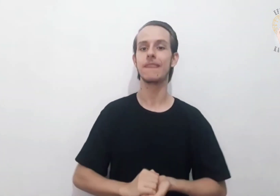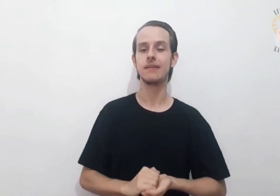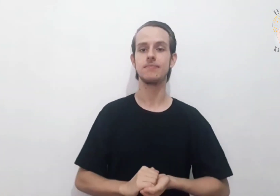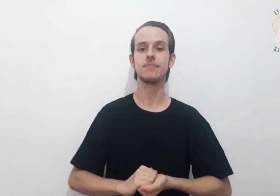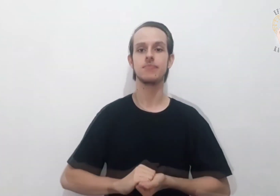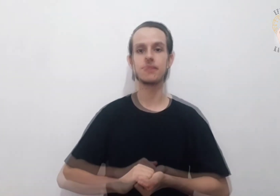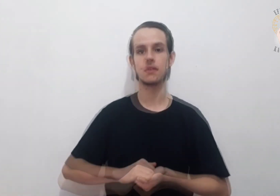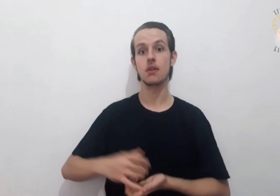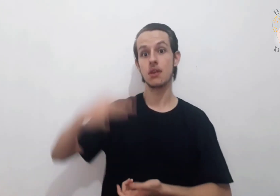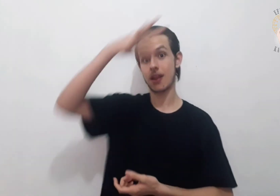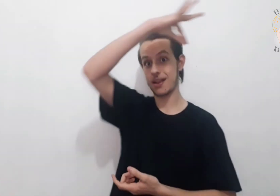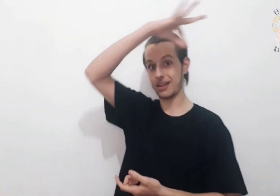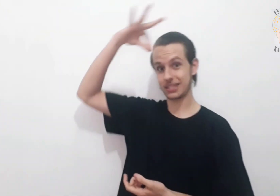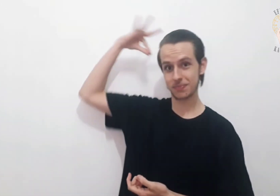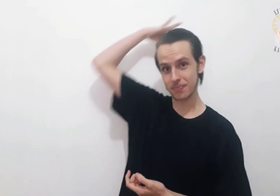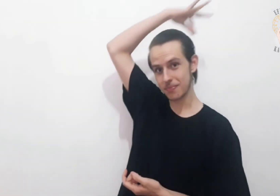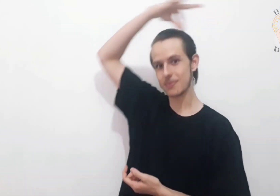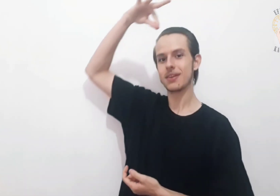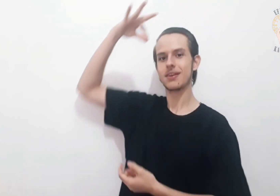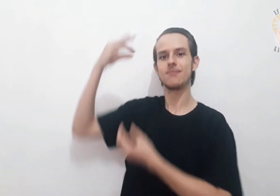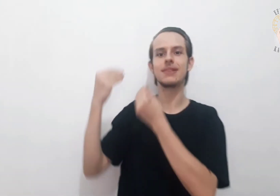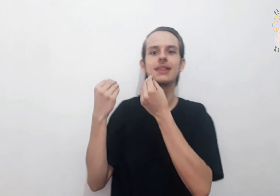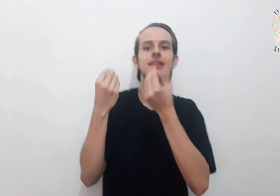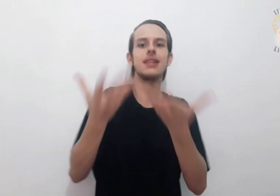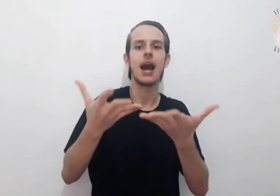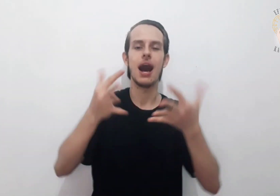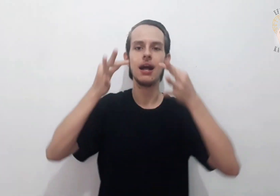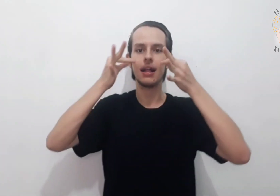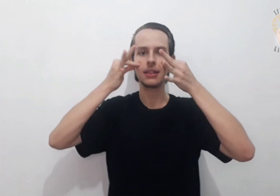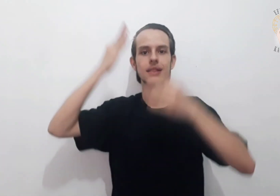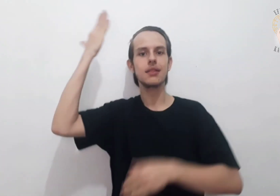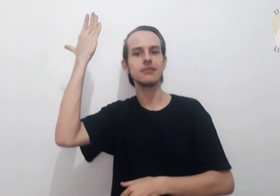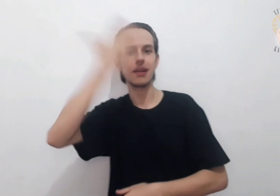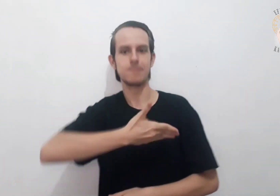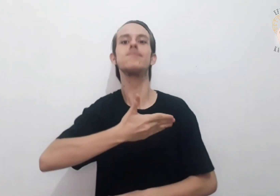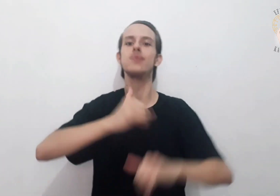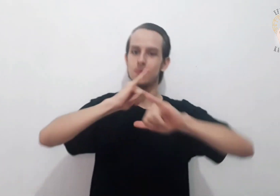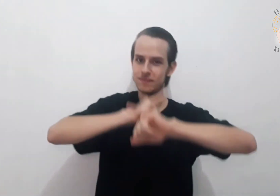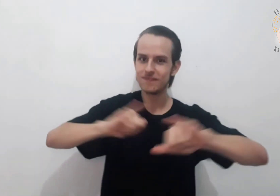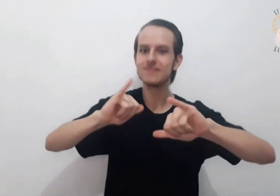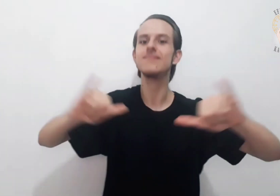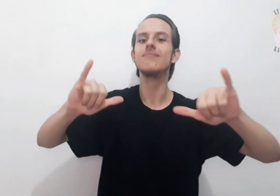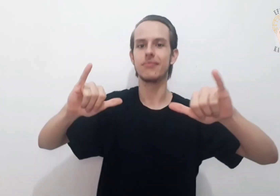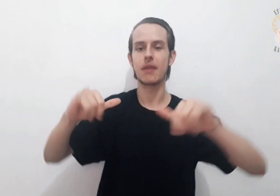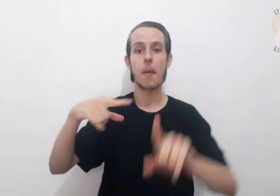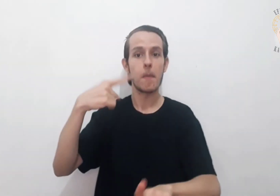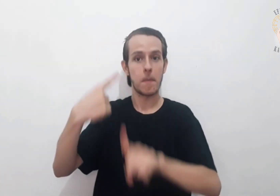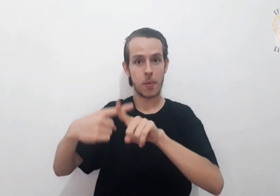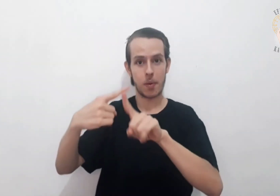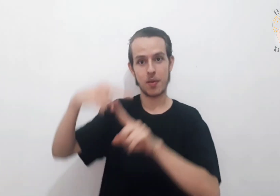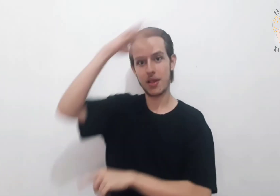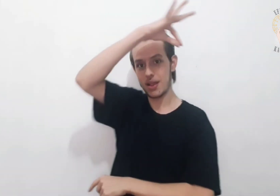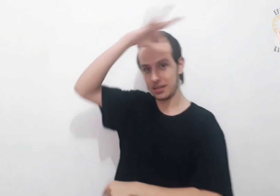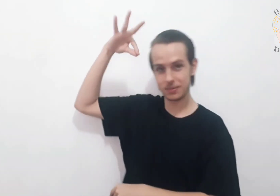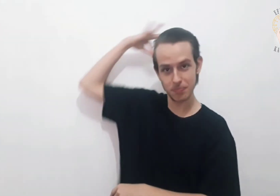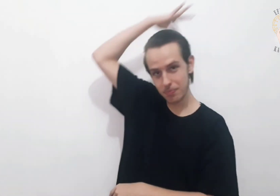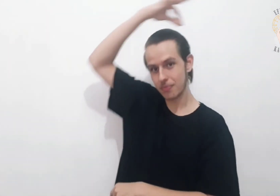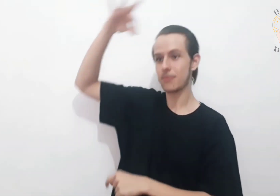E o Espírito é que dá testemunho, porque o Espírito é a verdade.